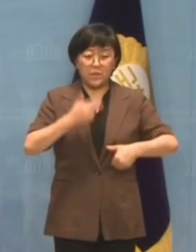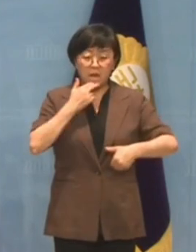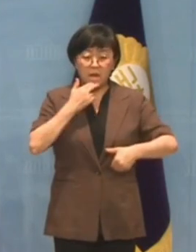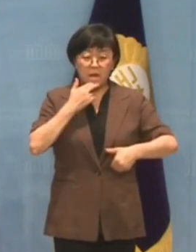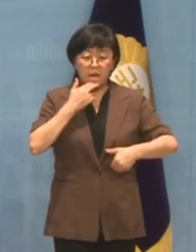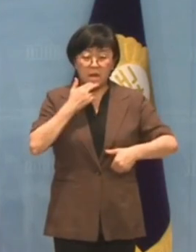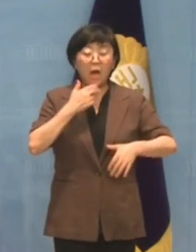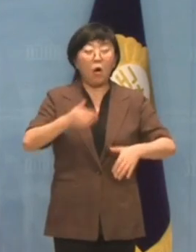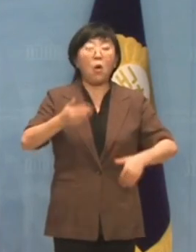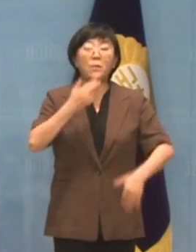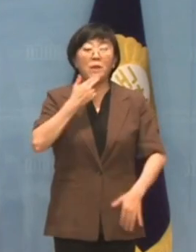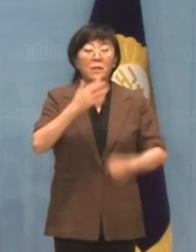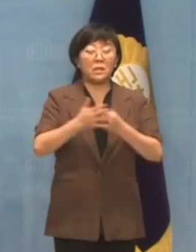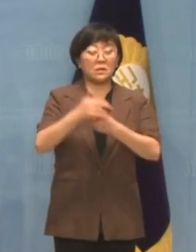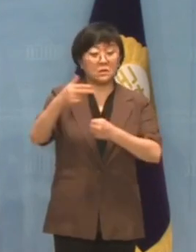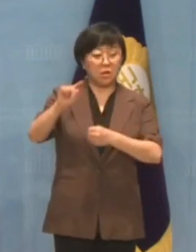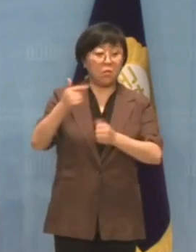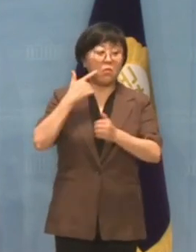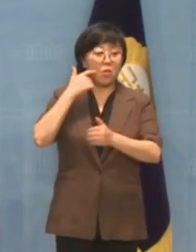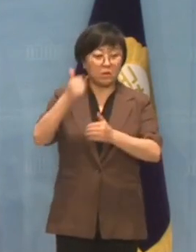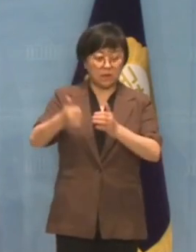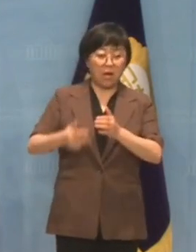전광훈 목사와 선극기는 불가능합니다. 김기현 목사입니다.